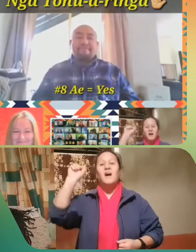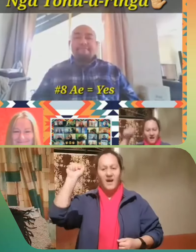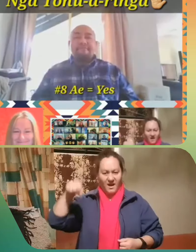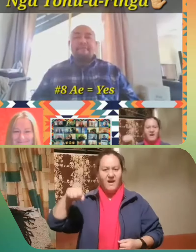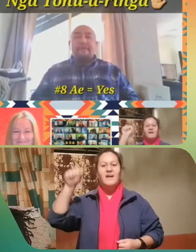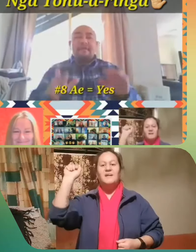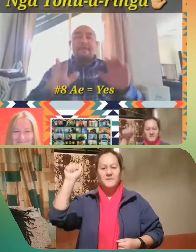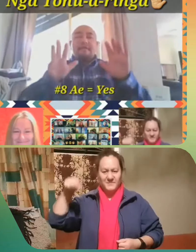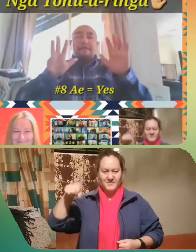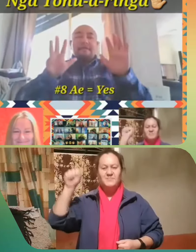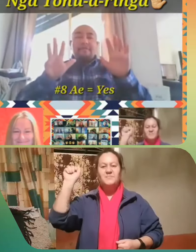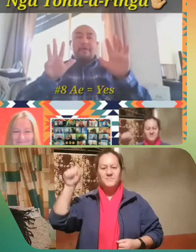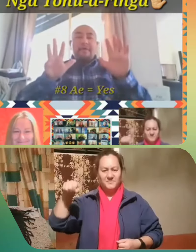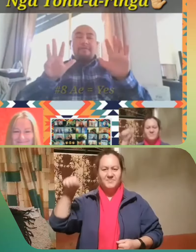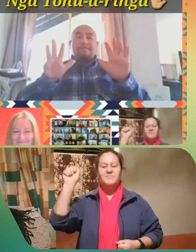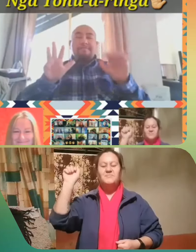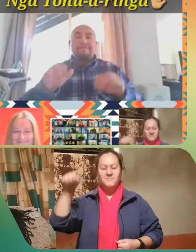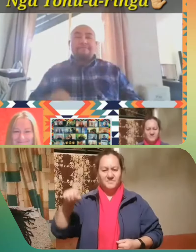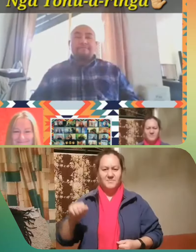Ai.